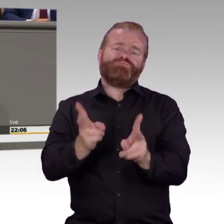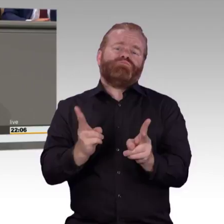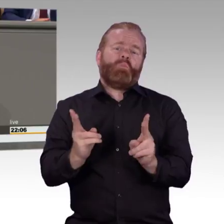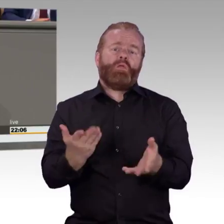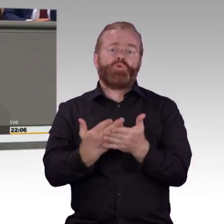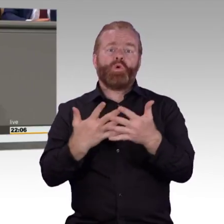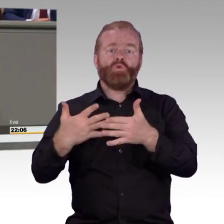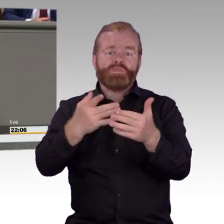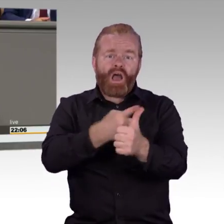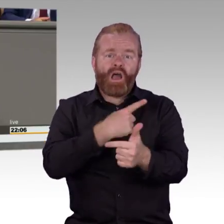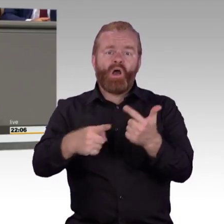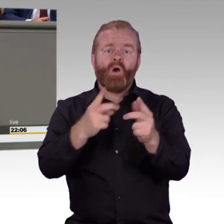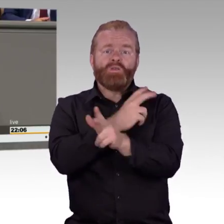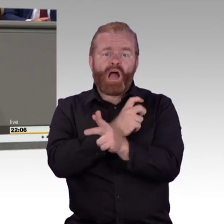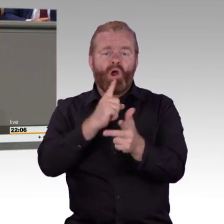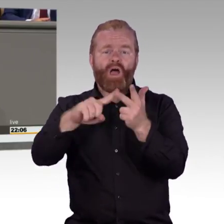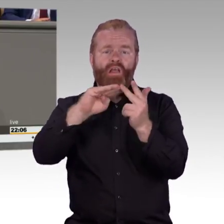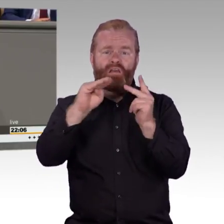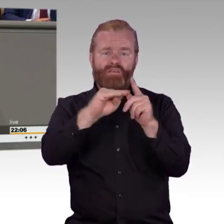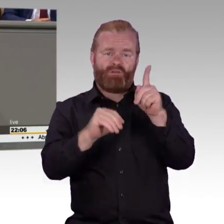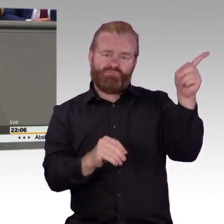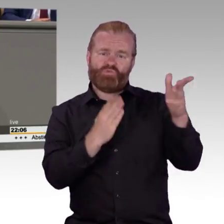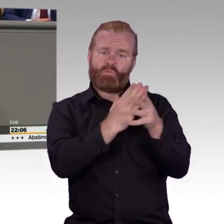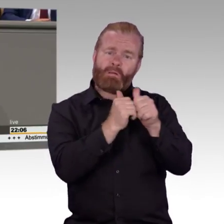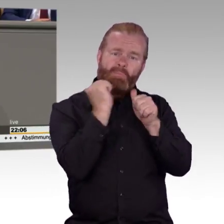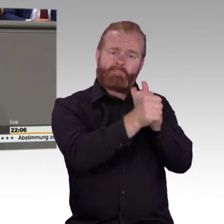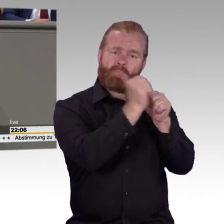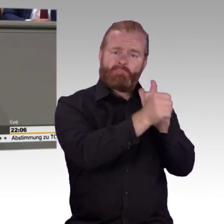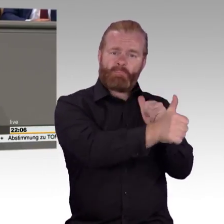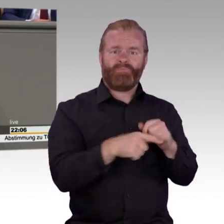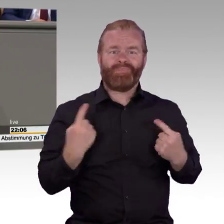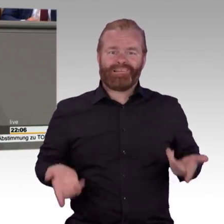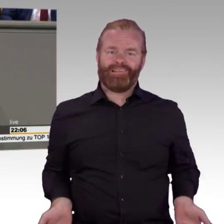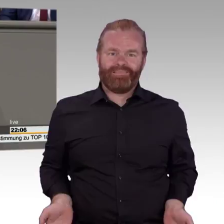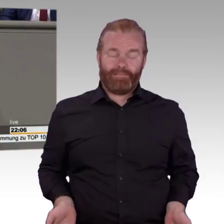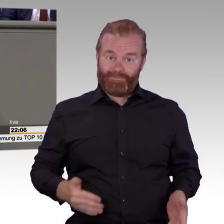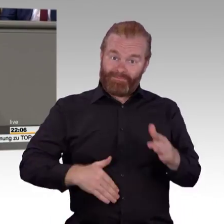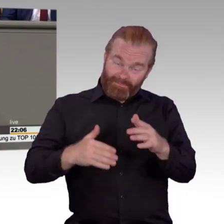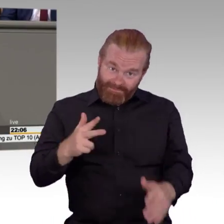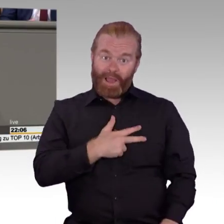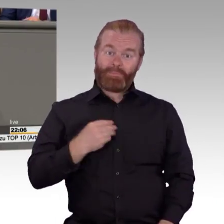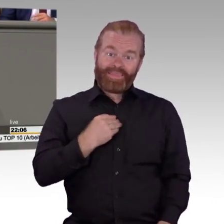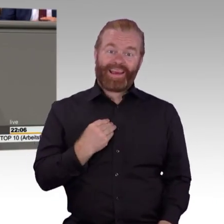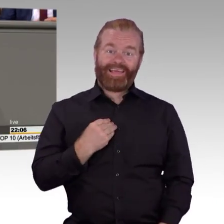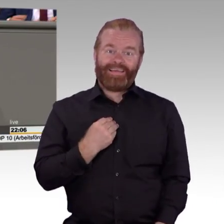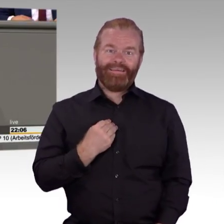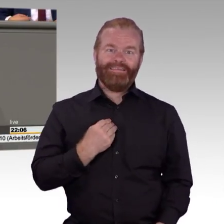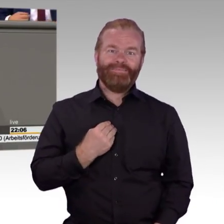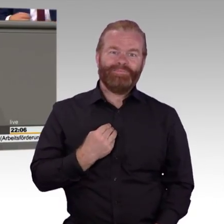Ihnen Seite 37 im Jahresbericht der Schlichtungsstelle. Da wird gut ausgeführt, warum